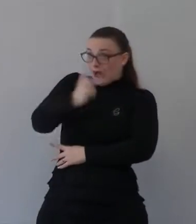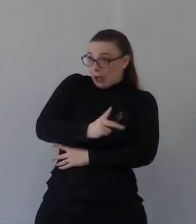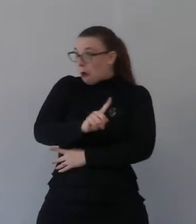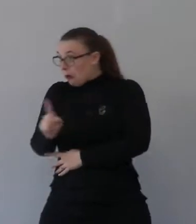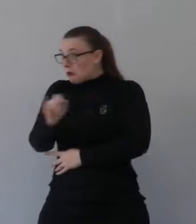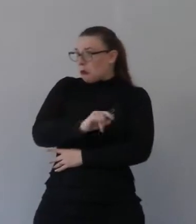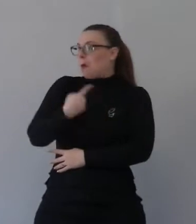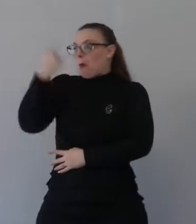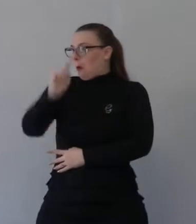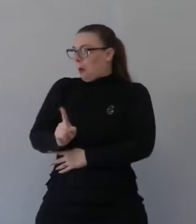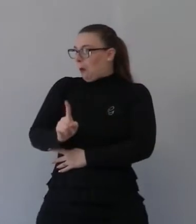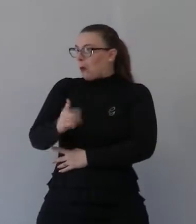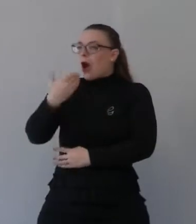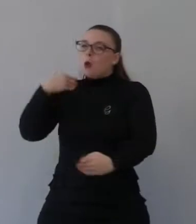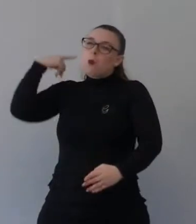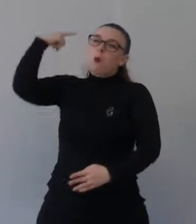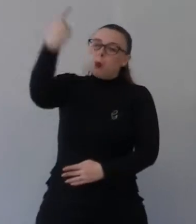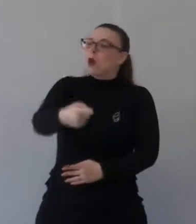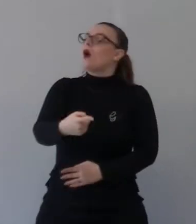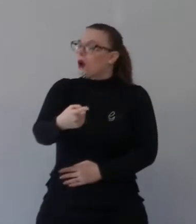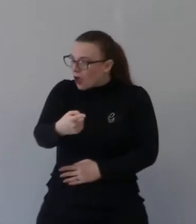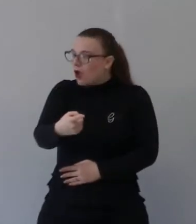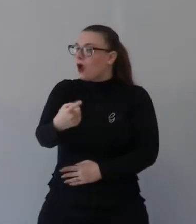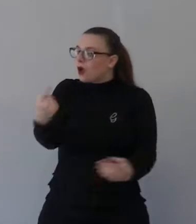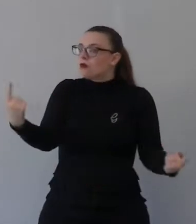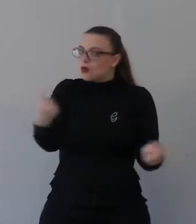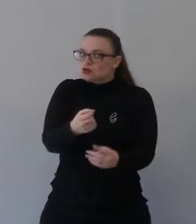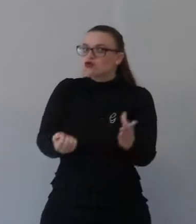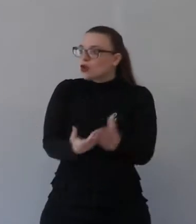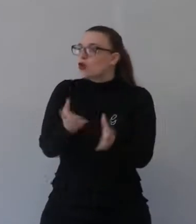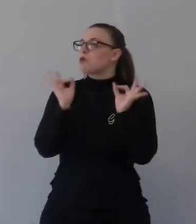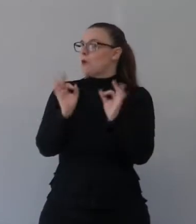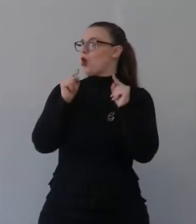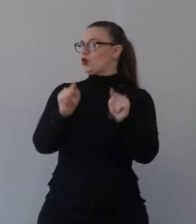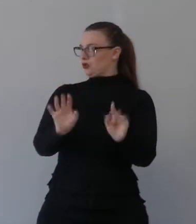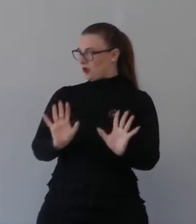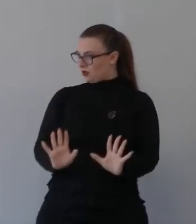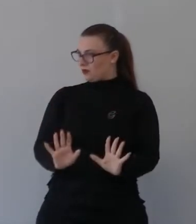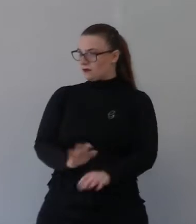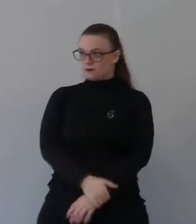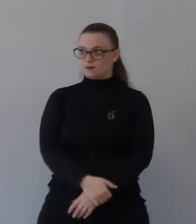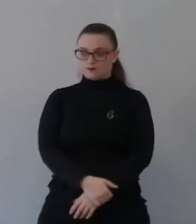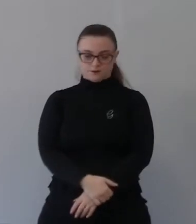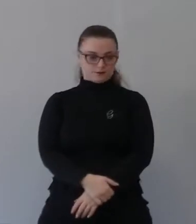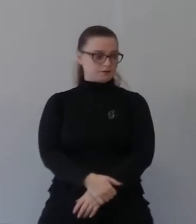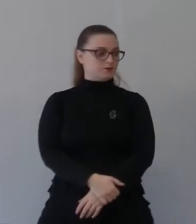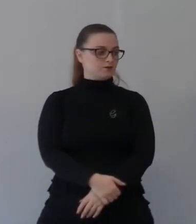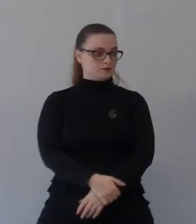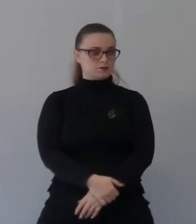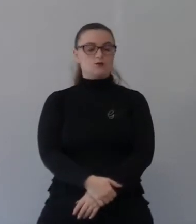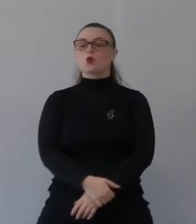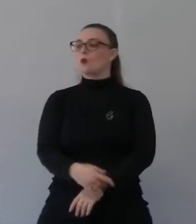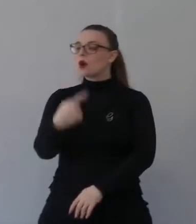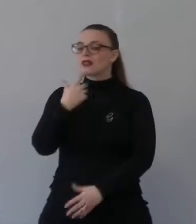entrerà un giorno in una sinarosa di una piccola città della Galilea, aprirà un